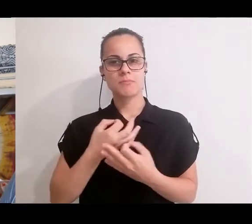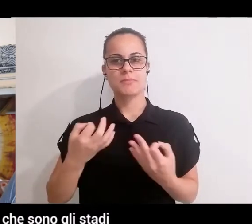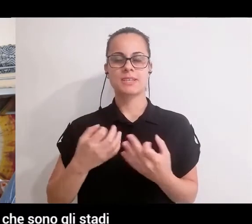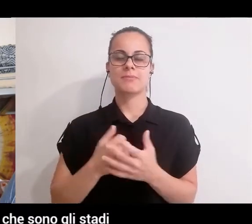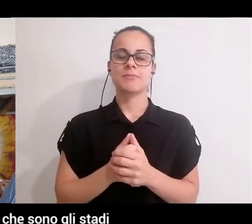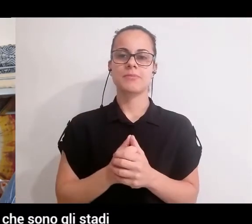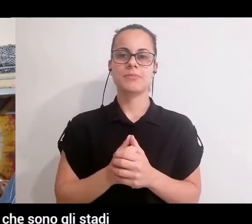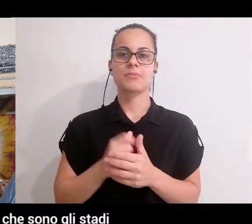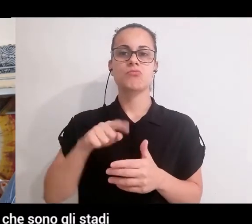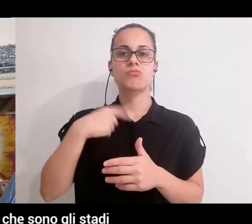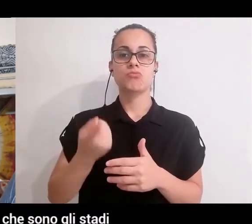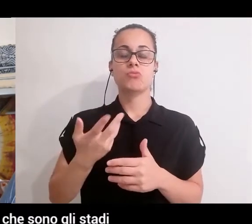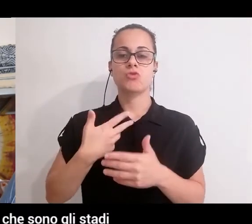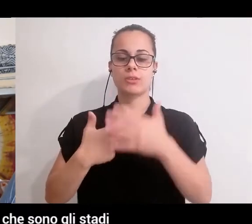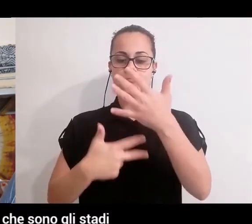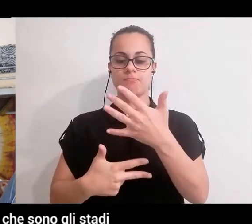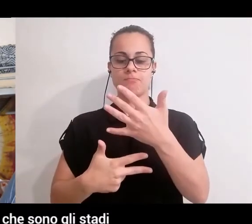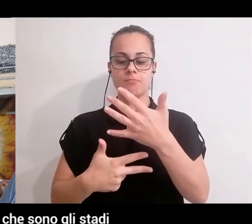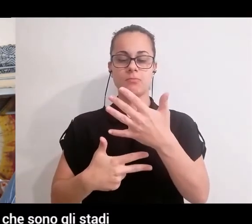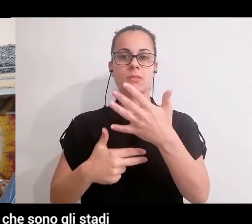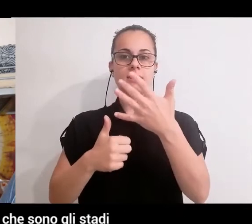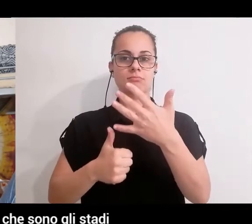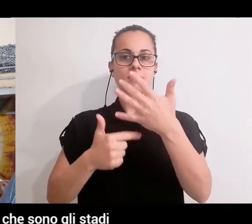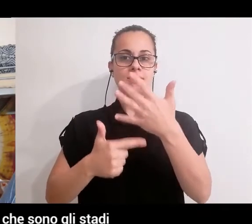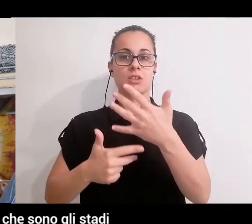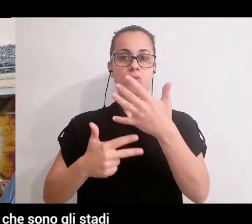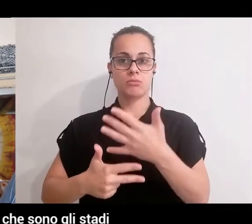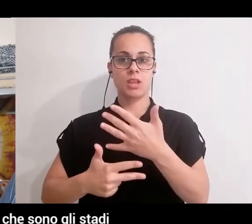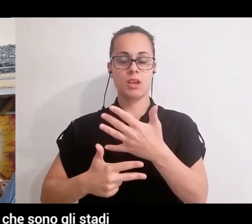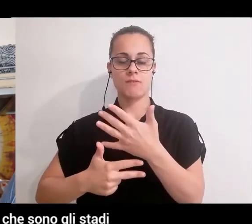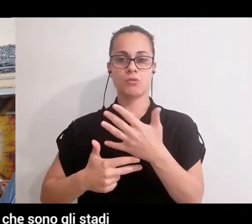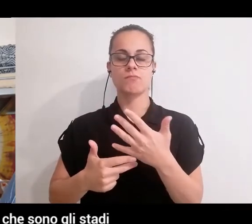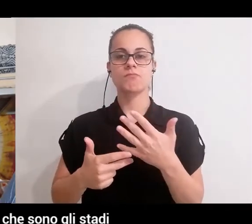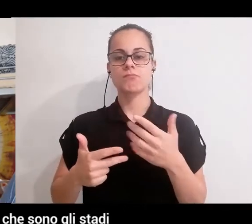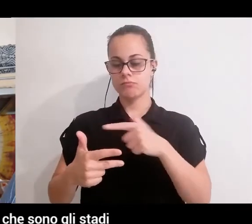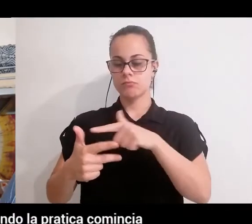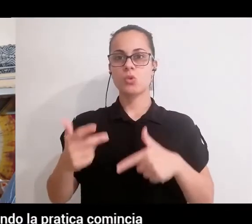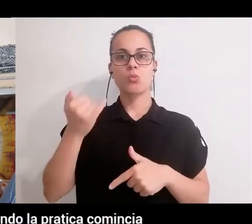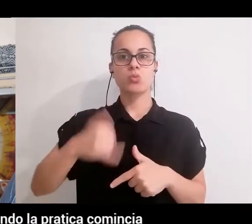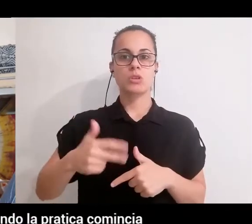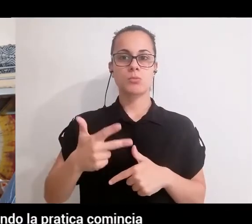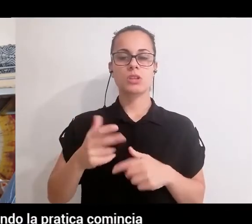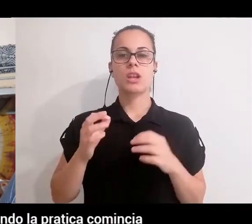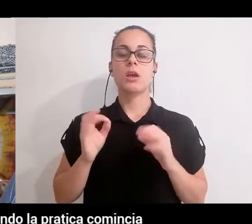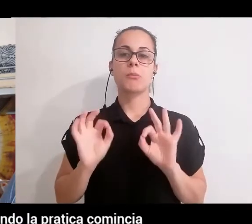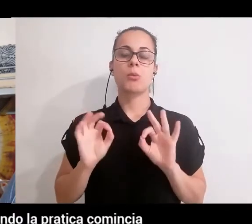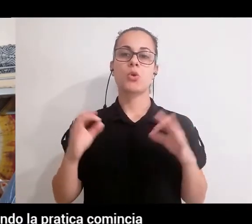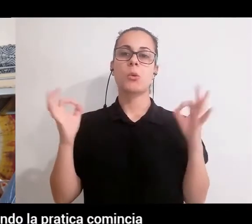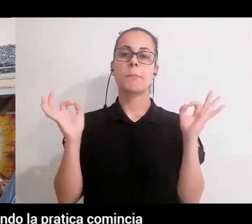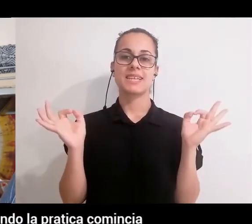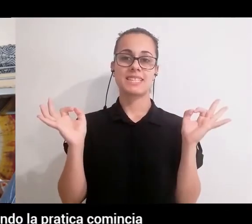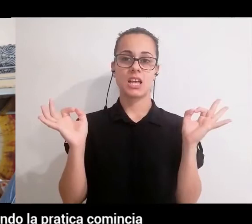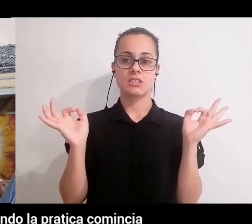di noi. Poi abbiamo Dharana Dhyana Samadhi, che sono gli stadi meditativi